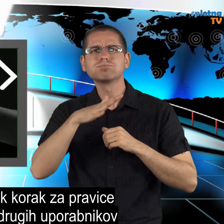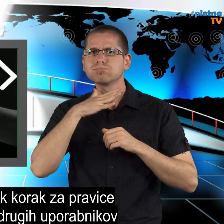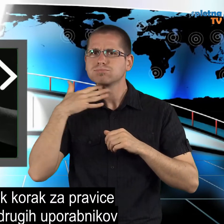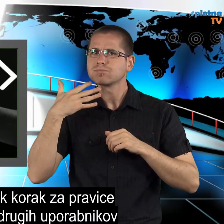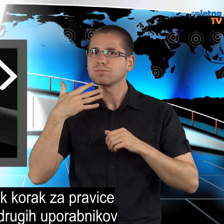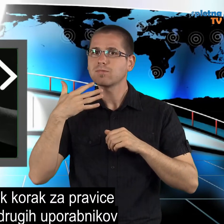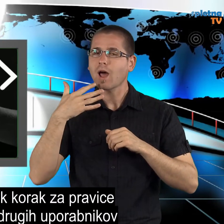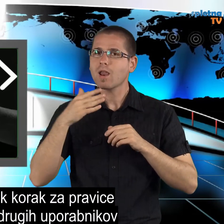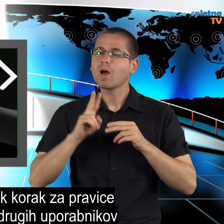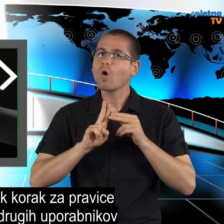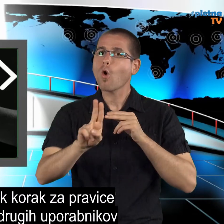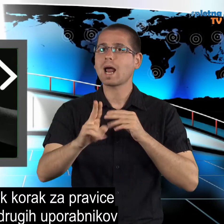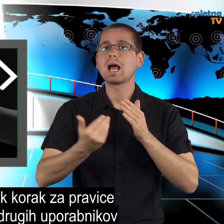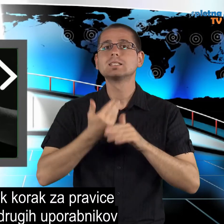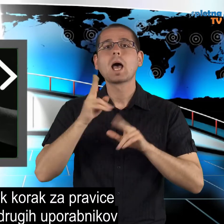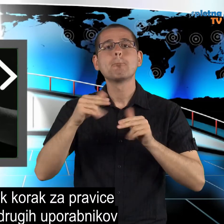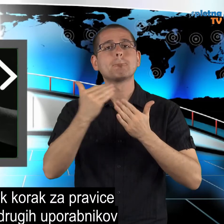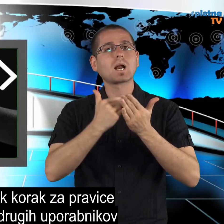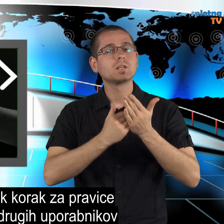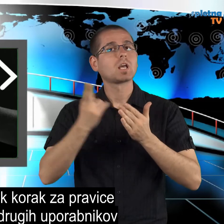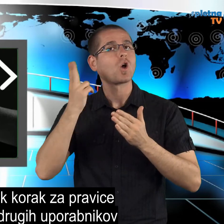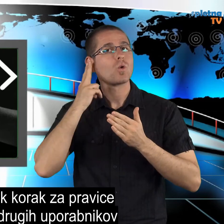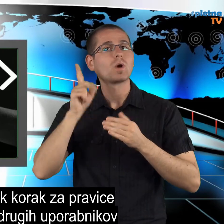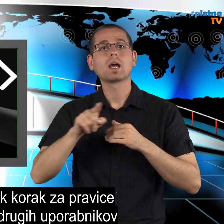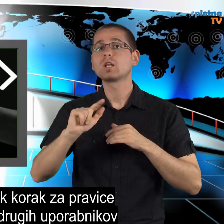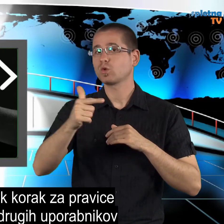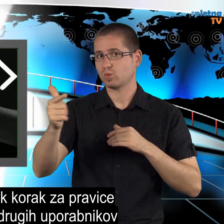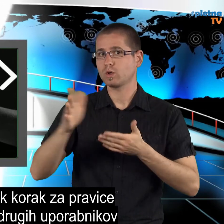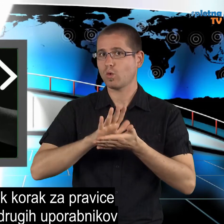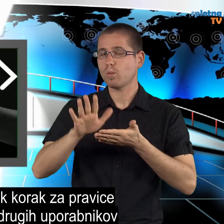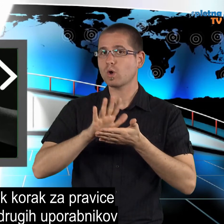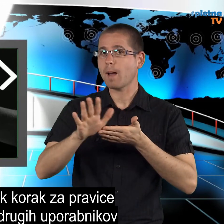velik korak za pravice gluhih in drugih uporabnikov znakovnega jezika v Srbiji.